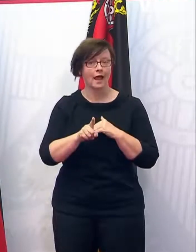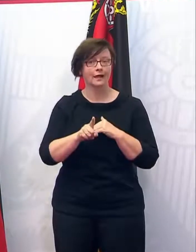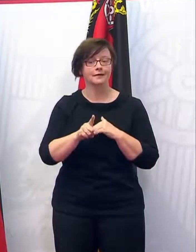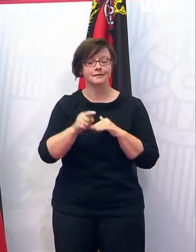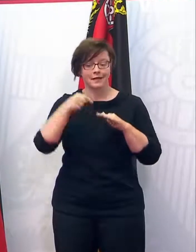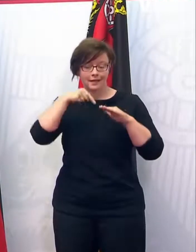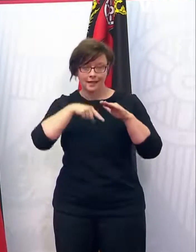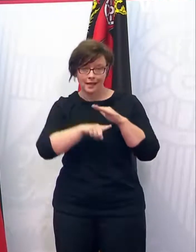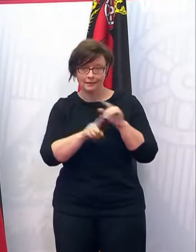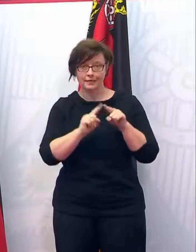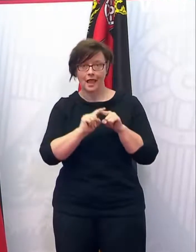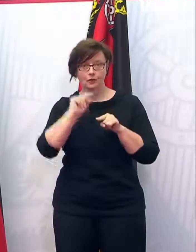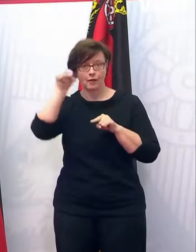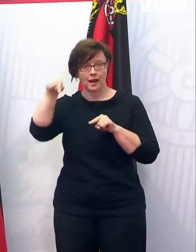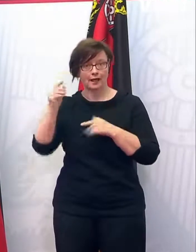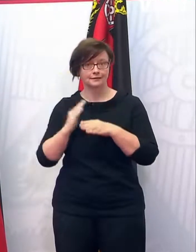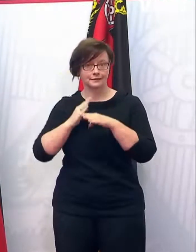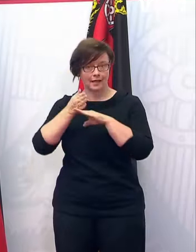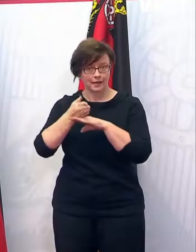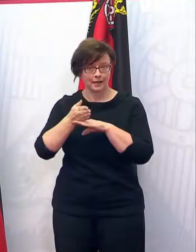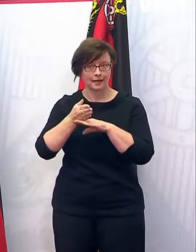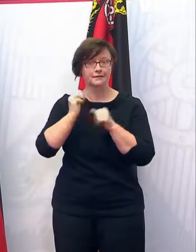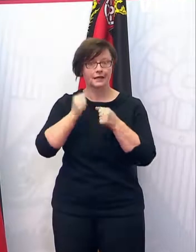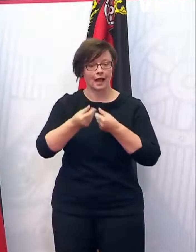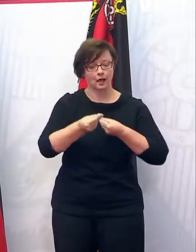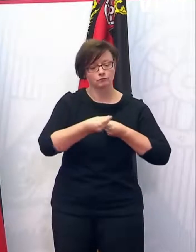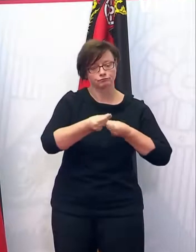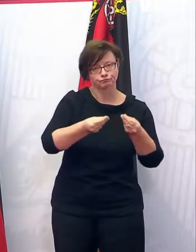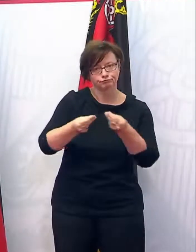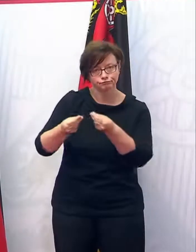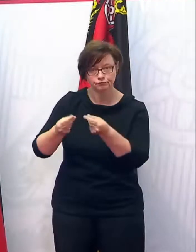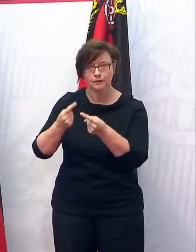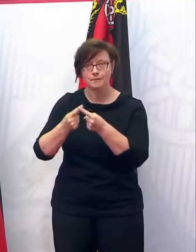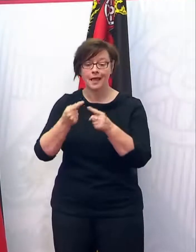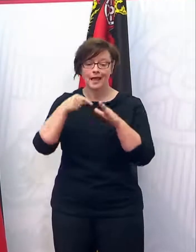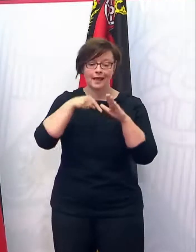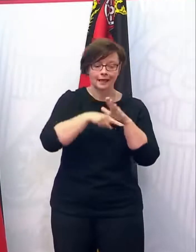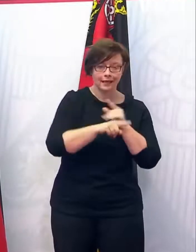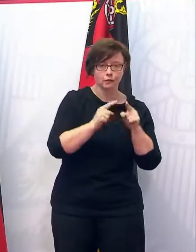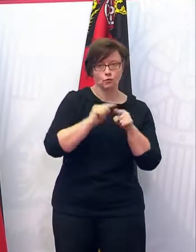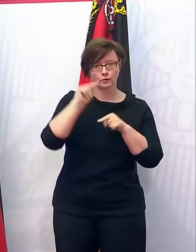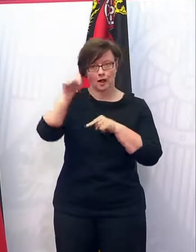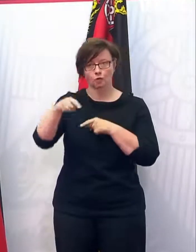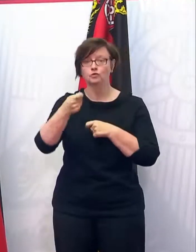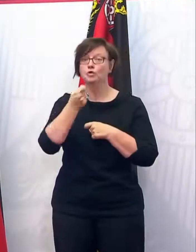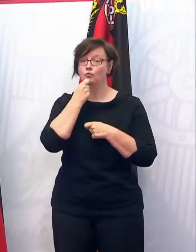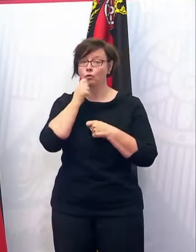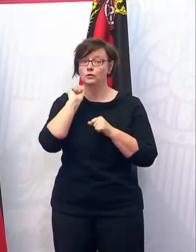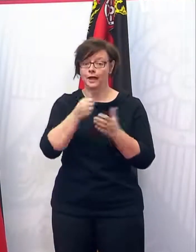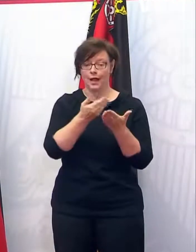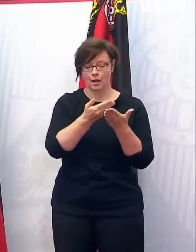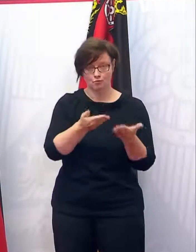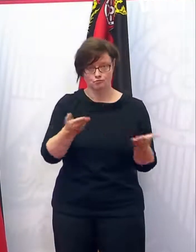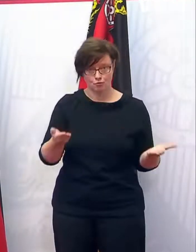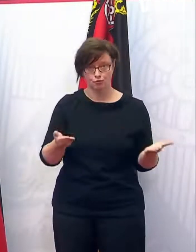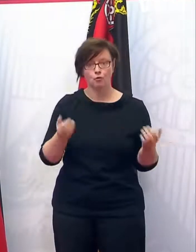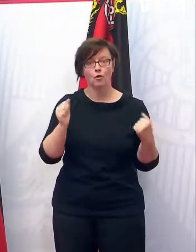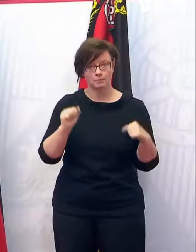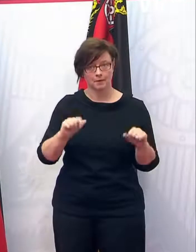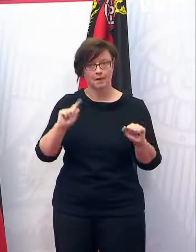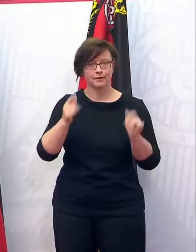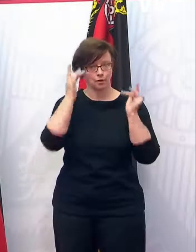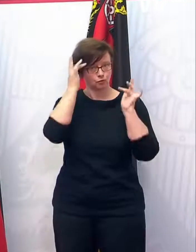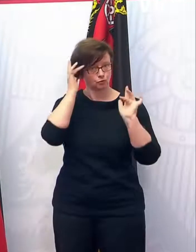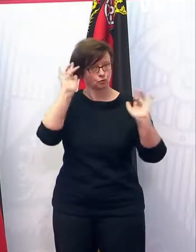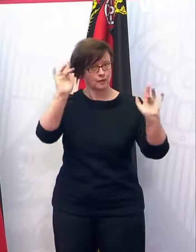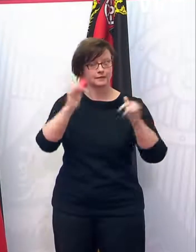interner und externer Gäste innen und außen soll möglich sein. Das Frühstück auch als Buffet soll wieder zulässig